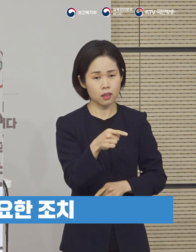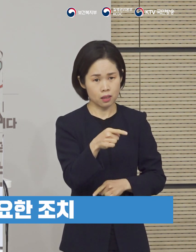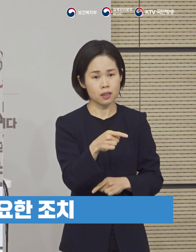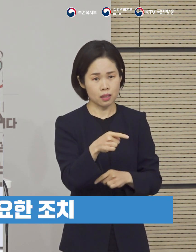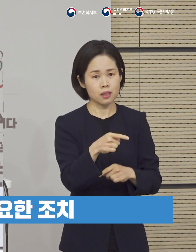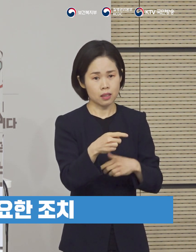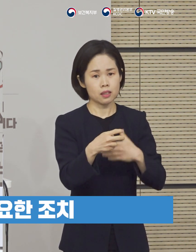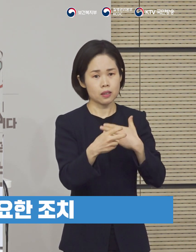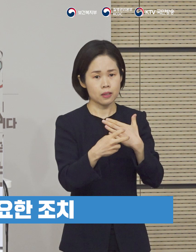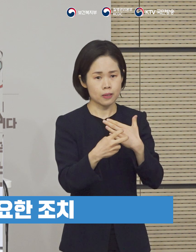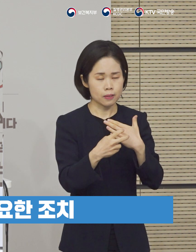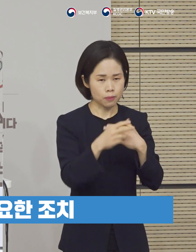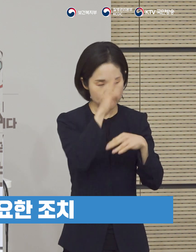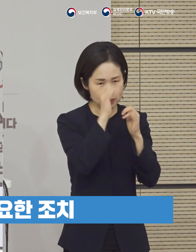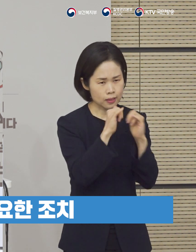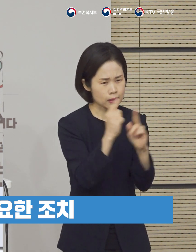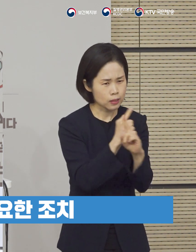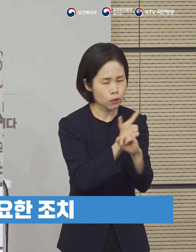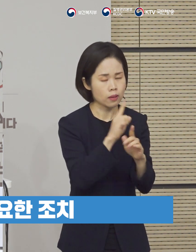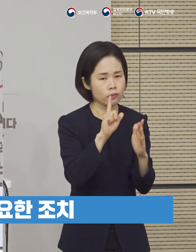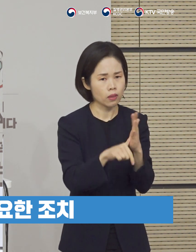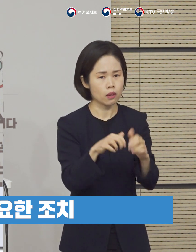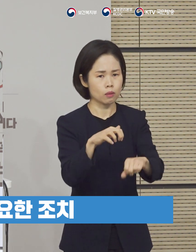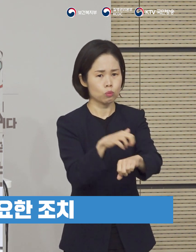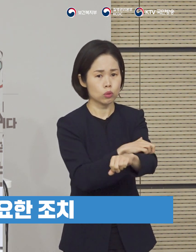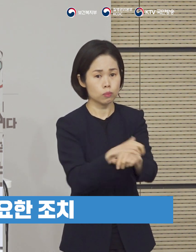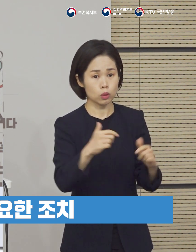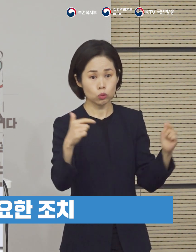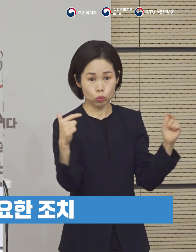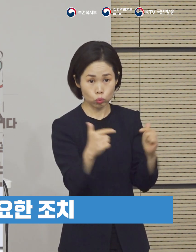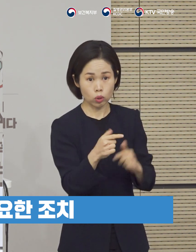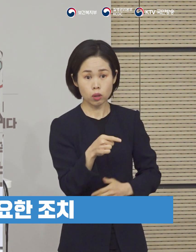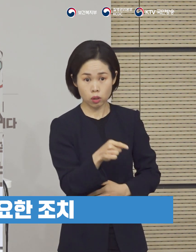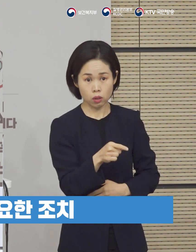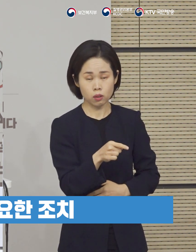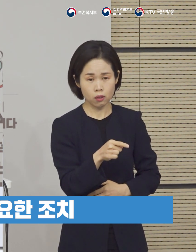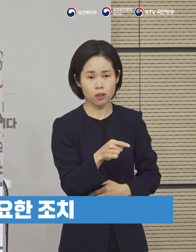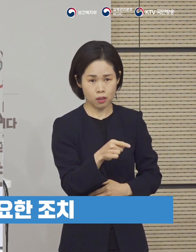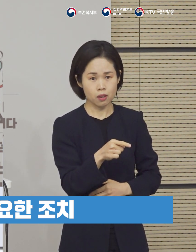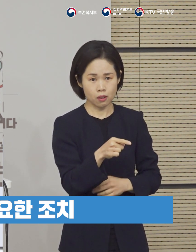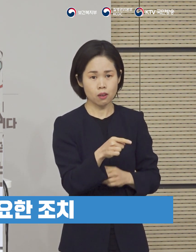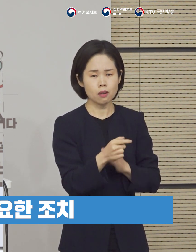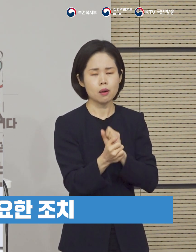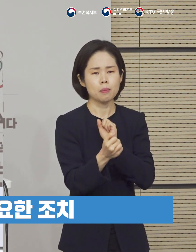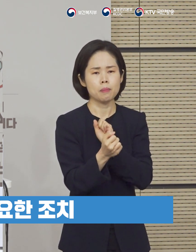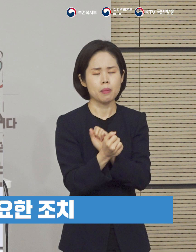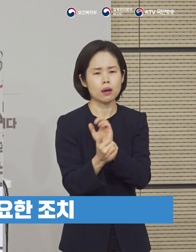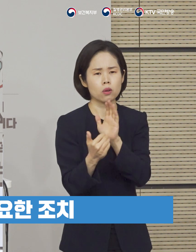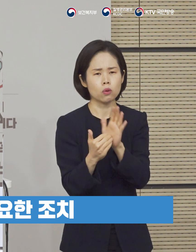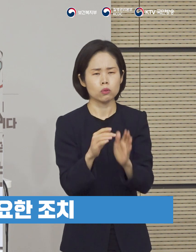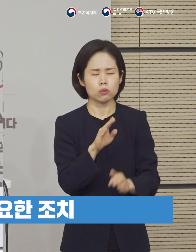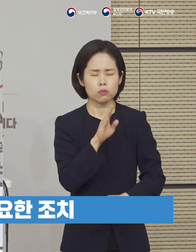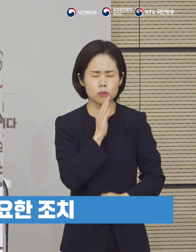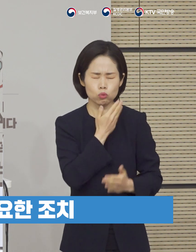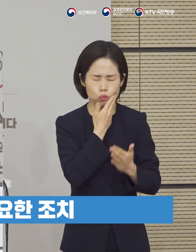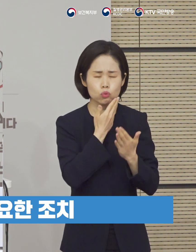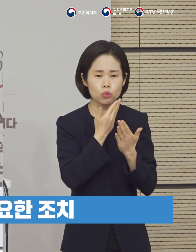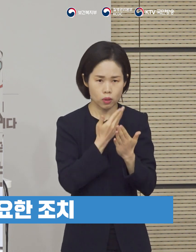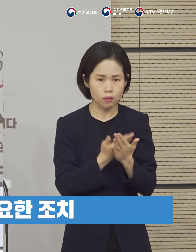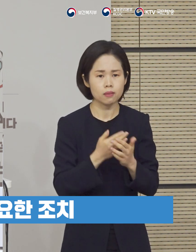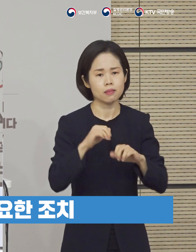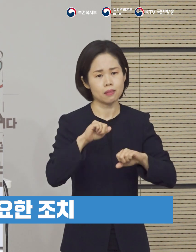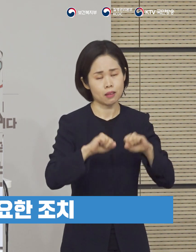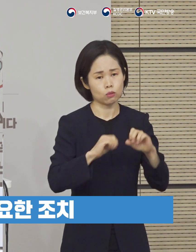의료현장에서 의료행위를 하시는 데 있어서 최대한 불편을 덜어드리도록 하는